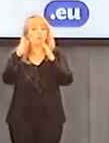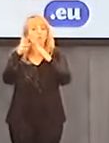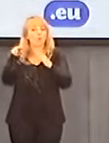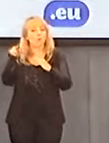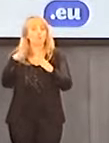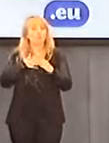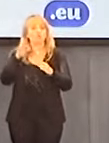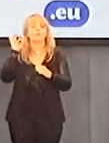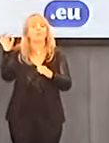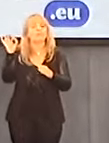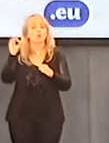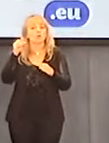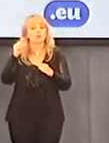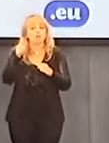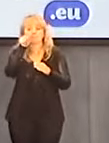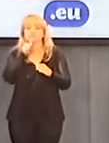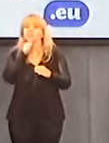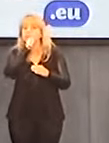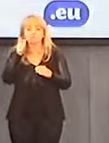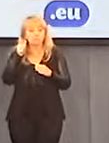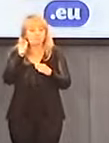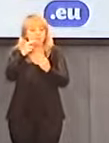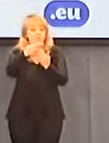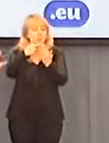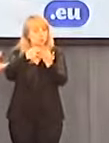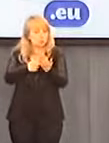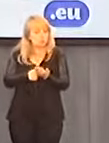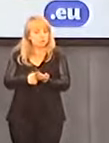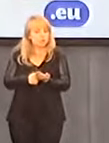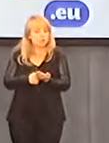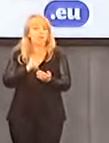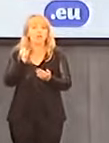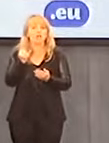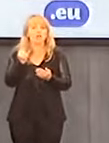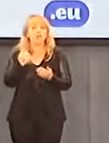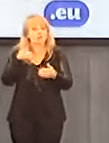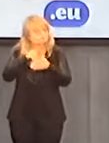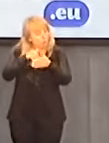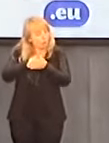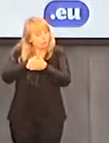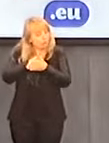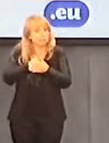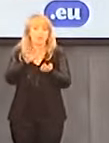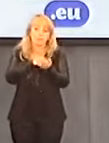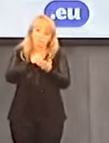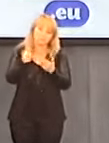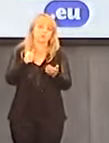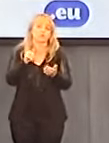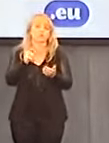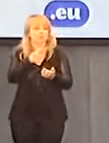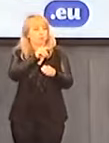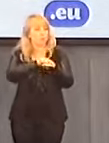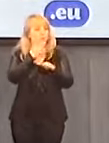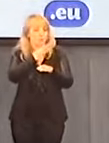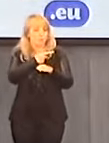tajne instrukcje dotyczące postępowania, chociażby faktem jest ta przytoczona przez Romana